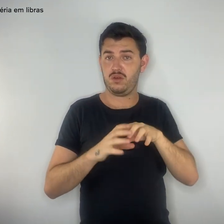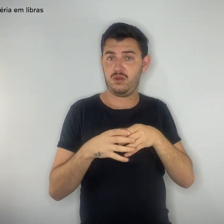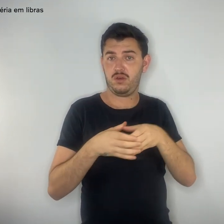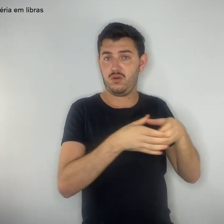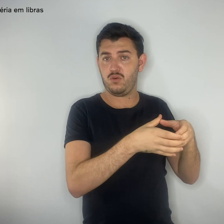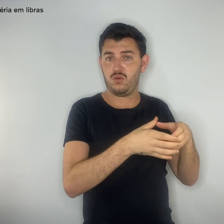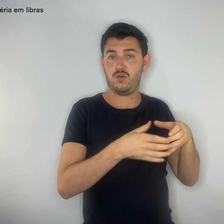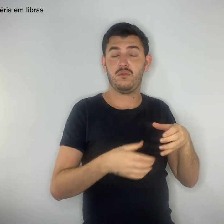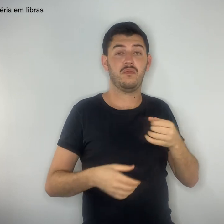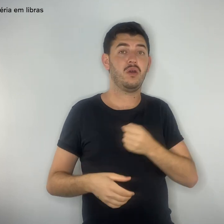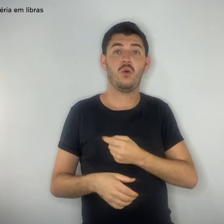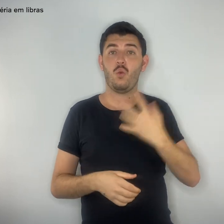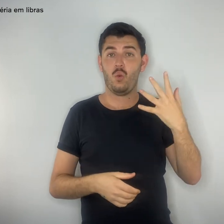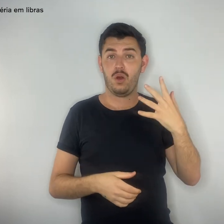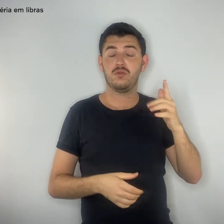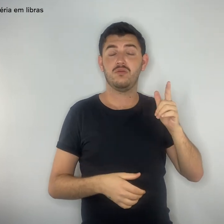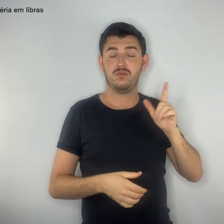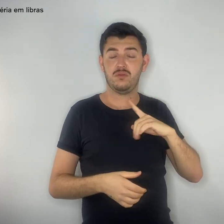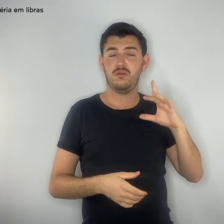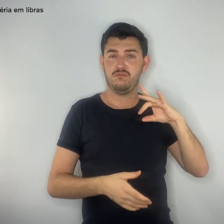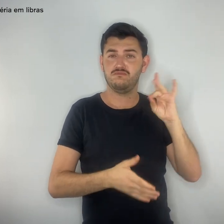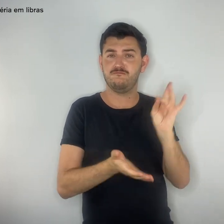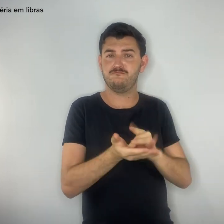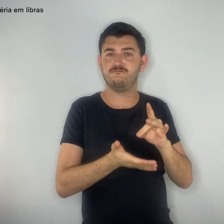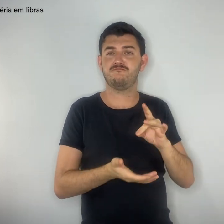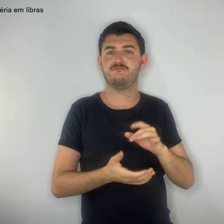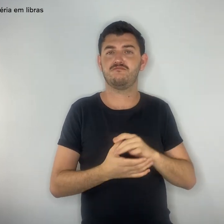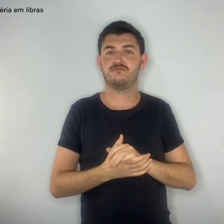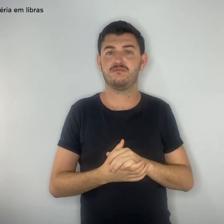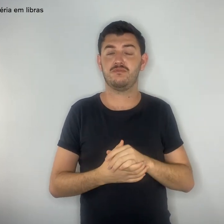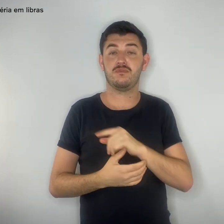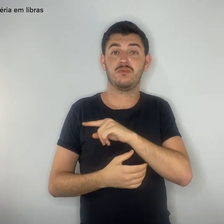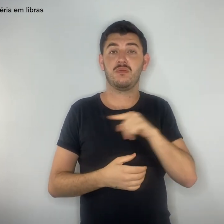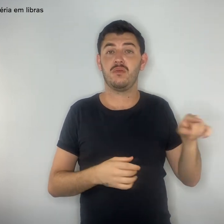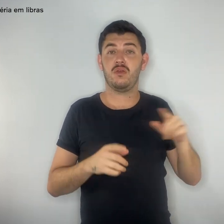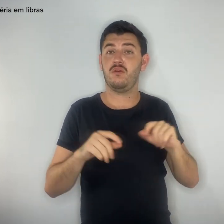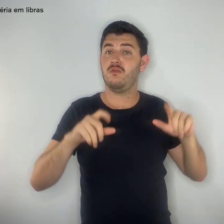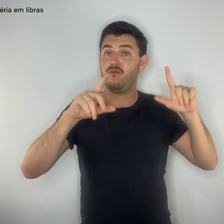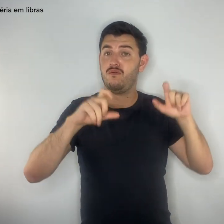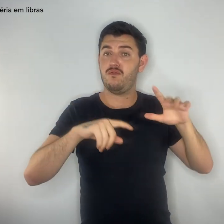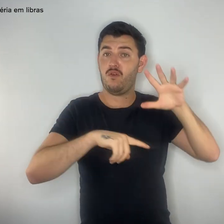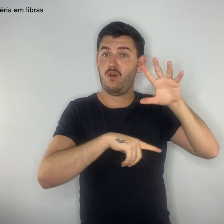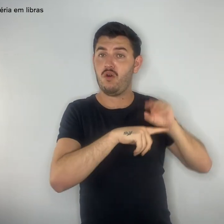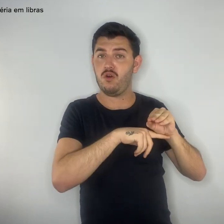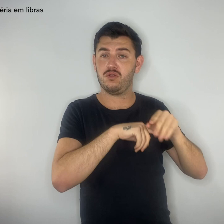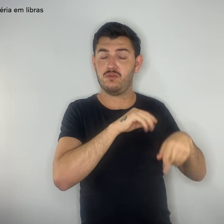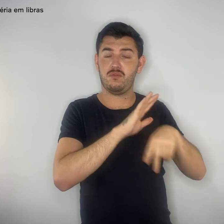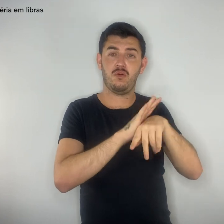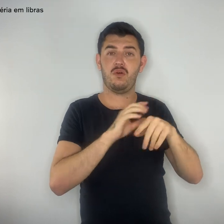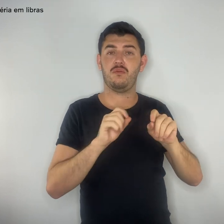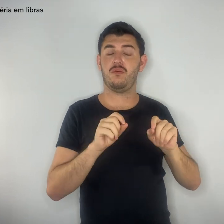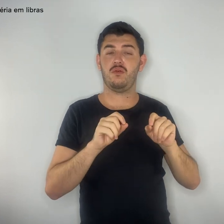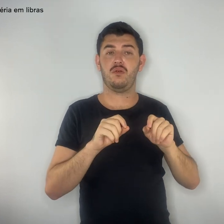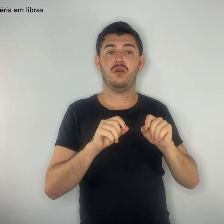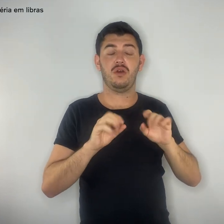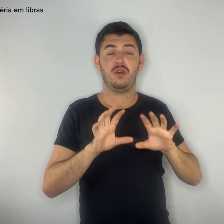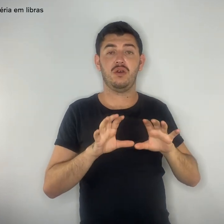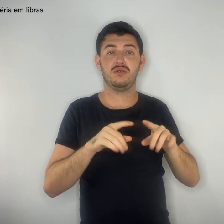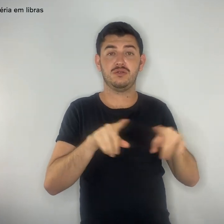existem de fato. Tire uma foto da sua sala de aula com a placa e envie as